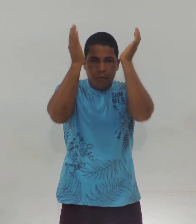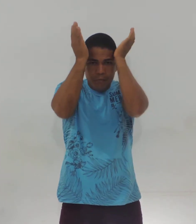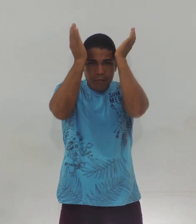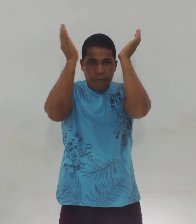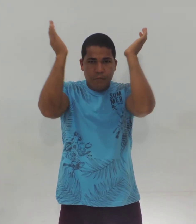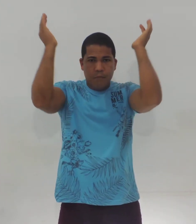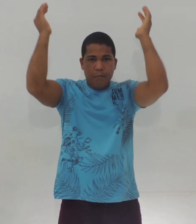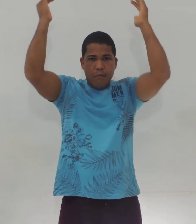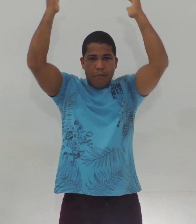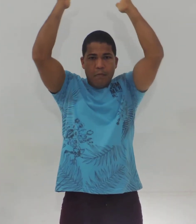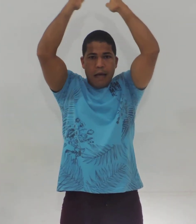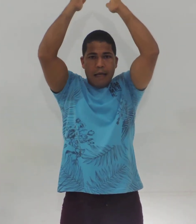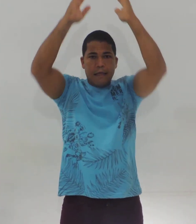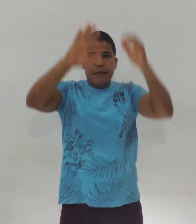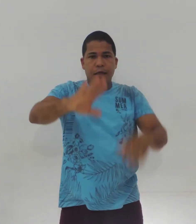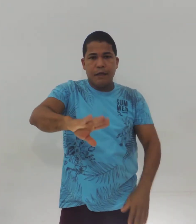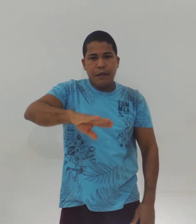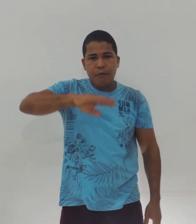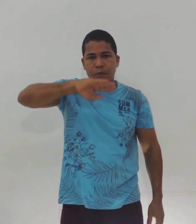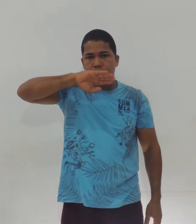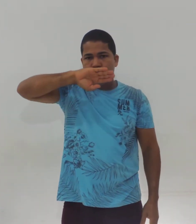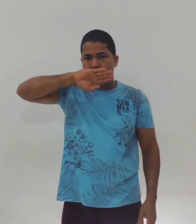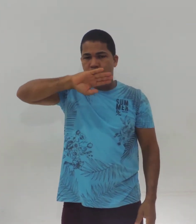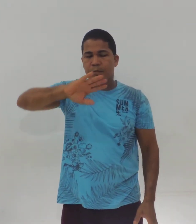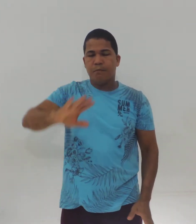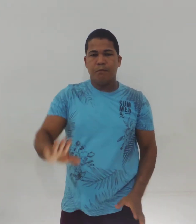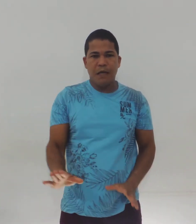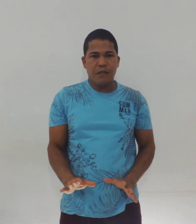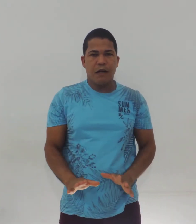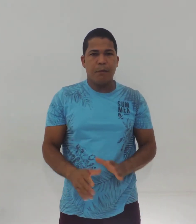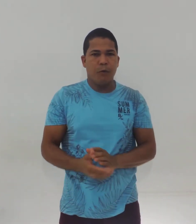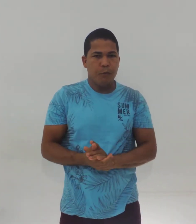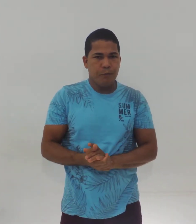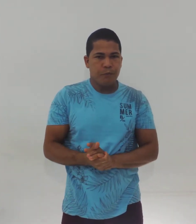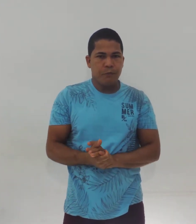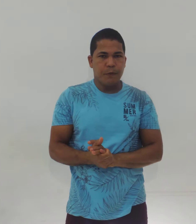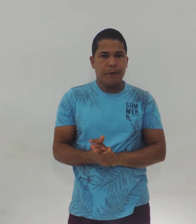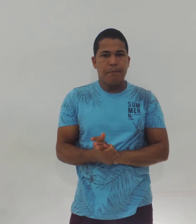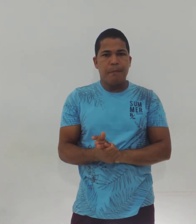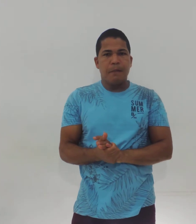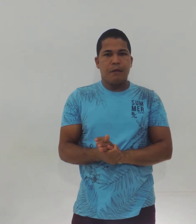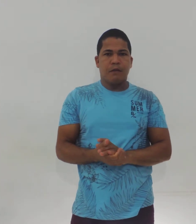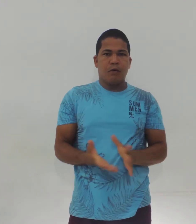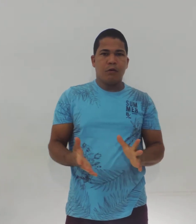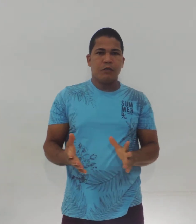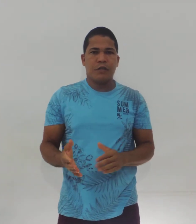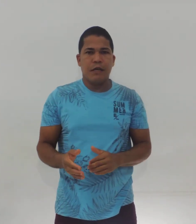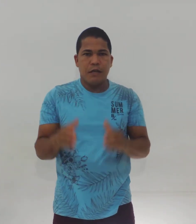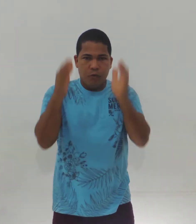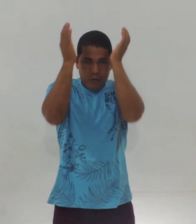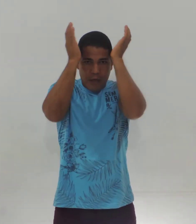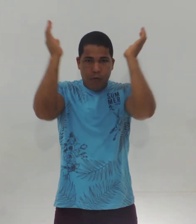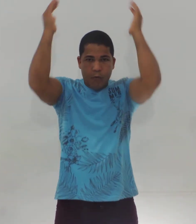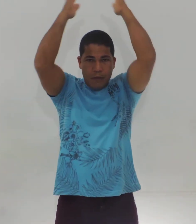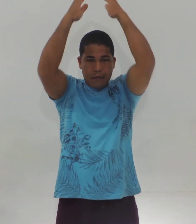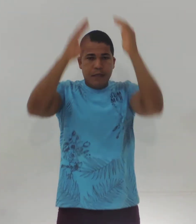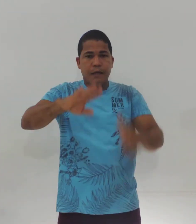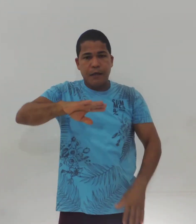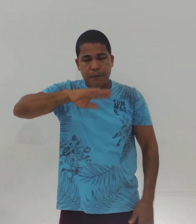aqui e beija na mão Então não estranhe encontrar algum assim e